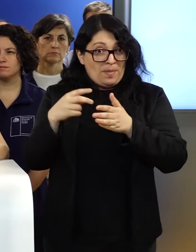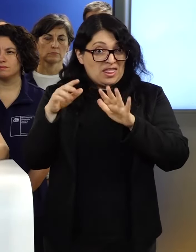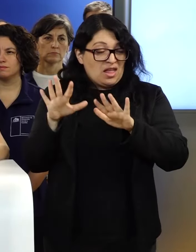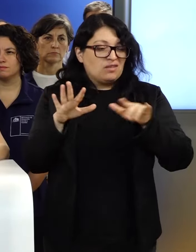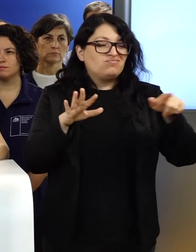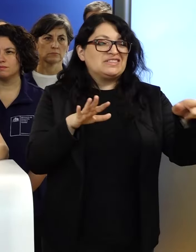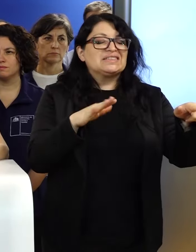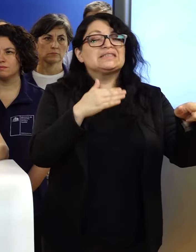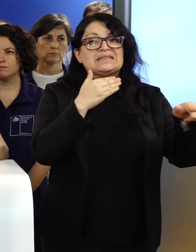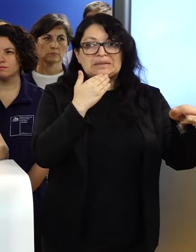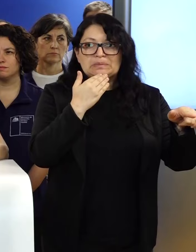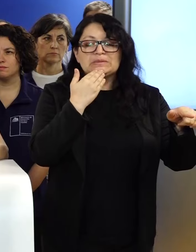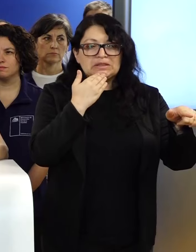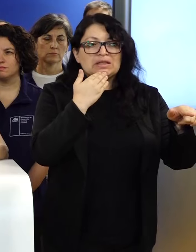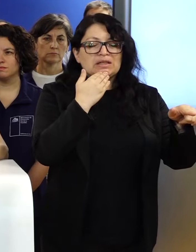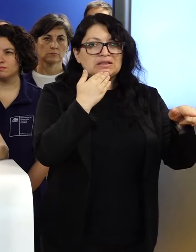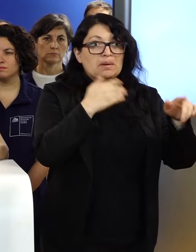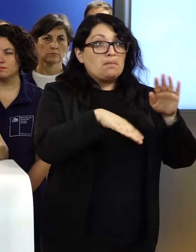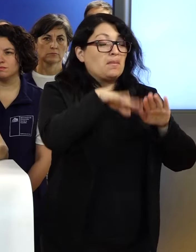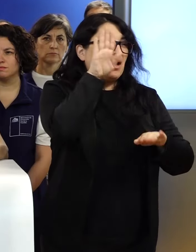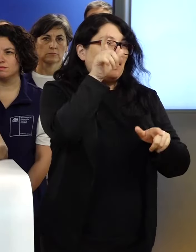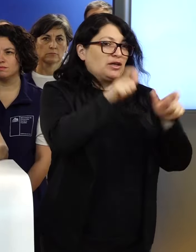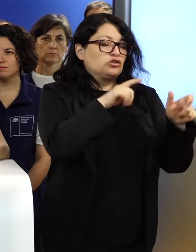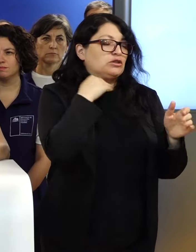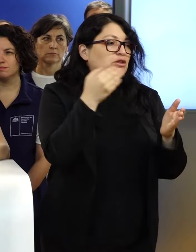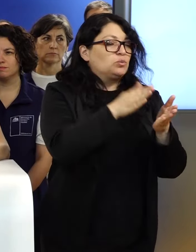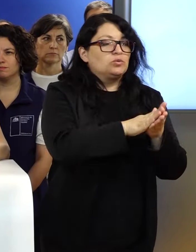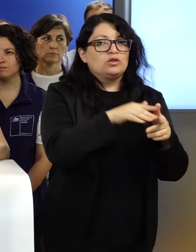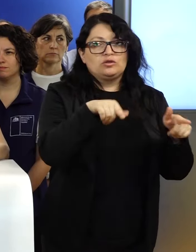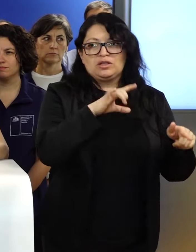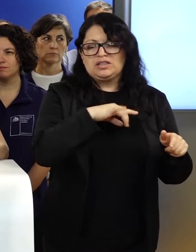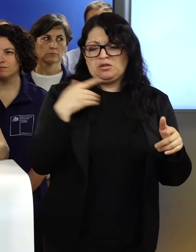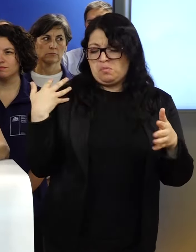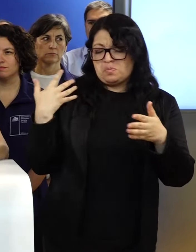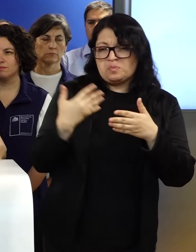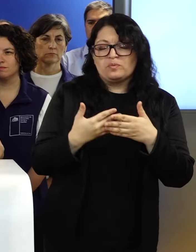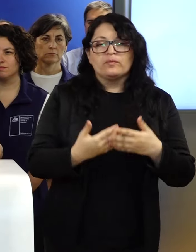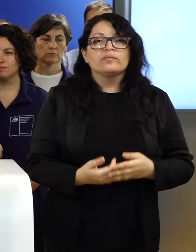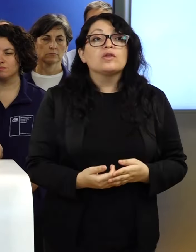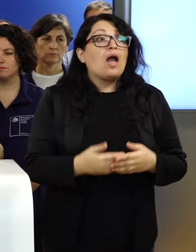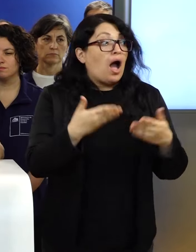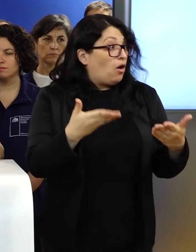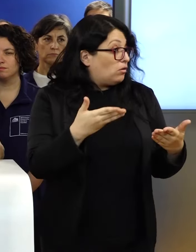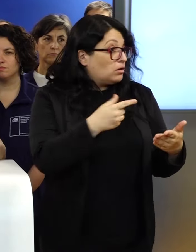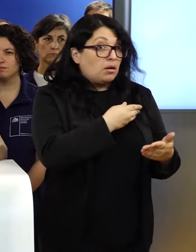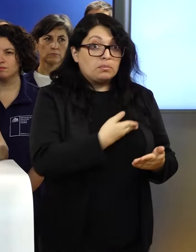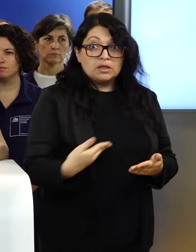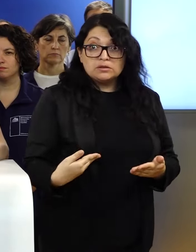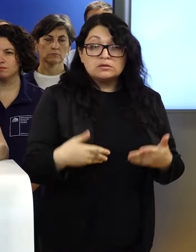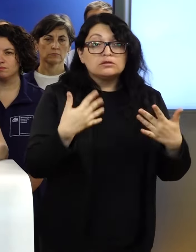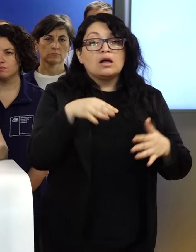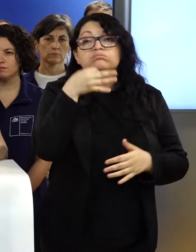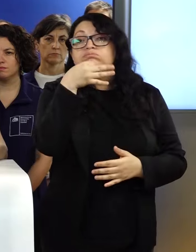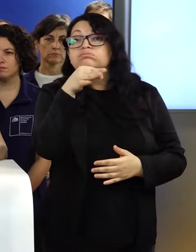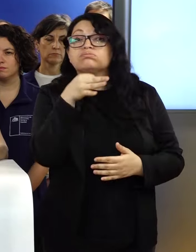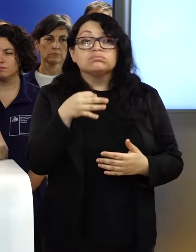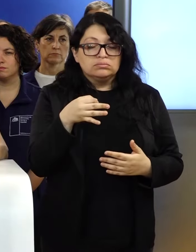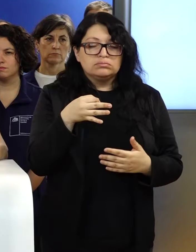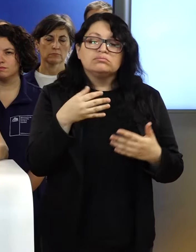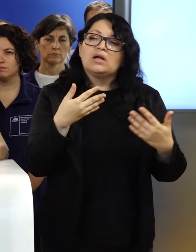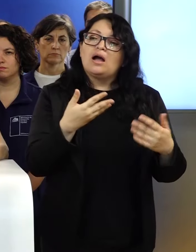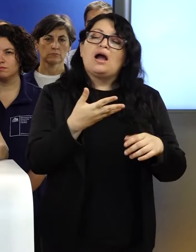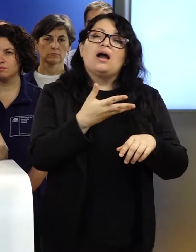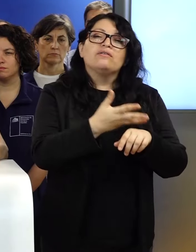víctimas ha generado en Chile en el último tiempo. En estas horas, cuando el presidente habló, hemos tenido el